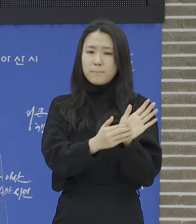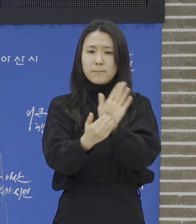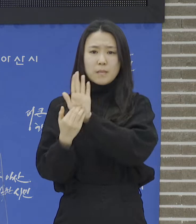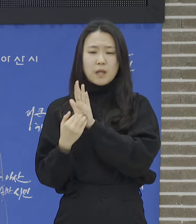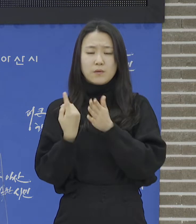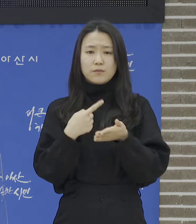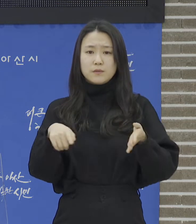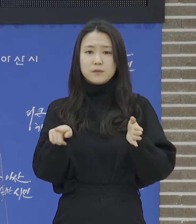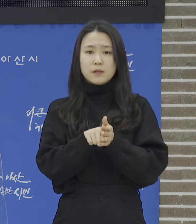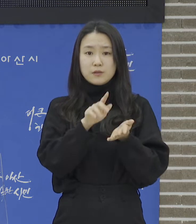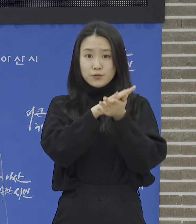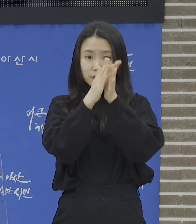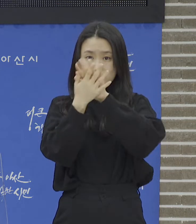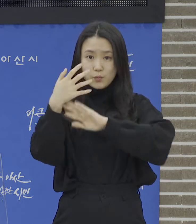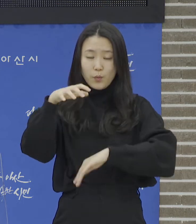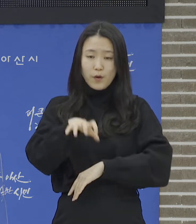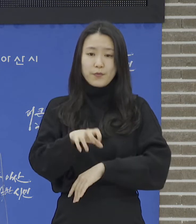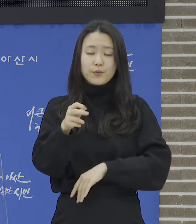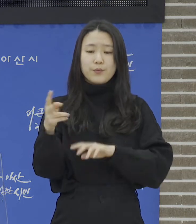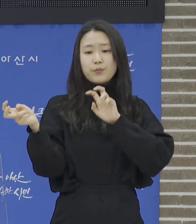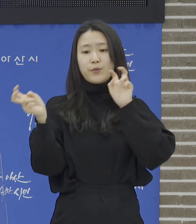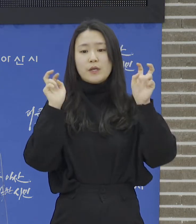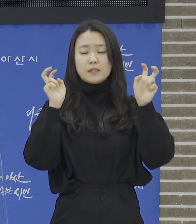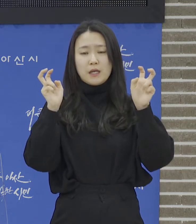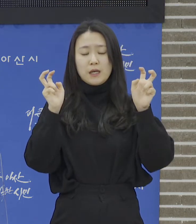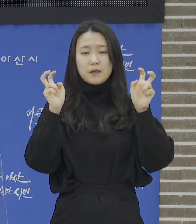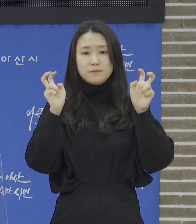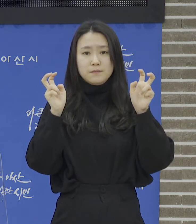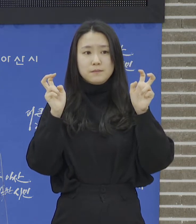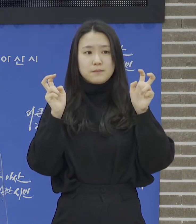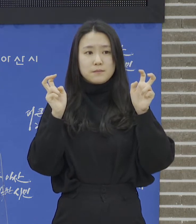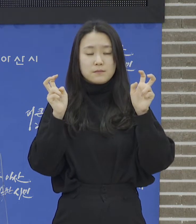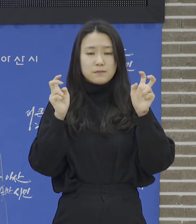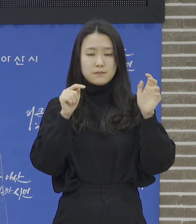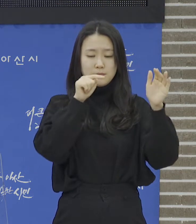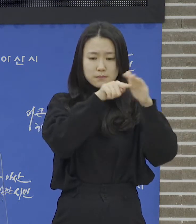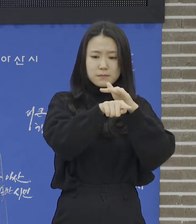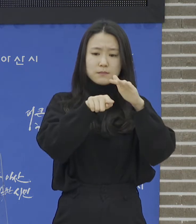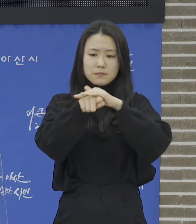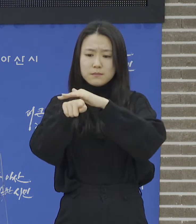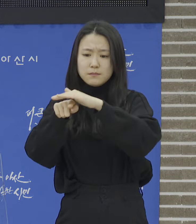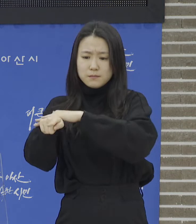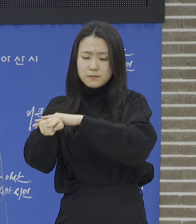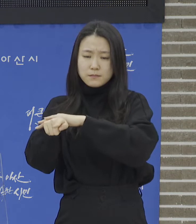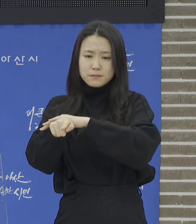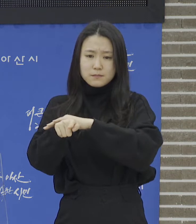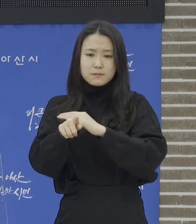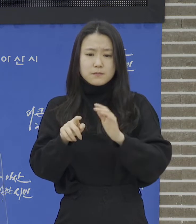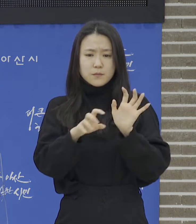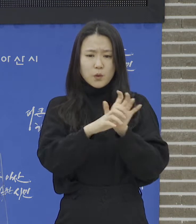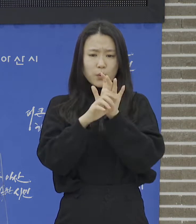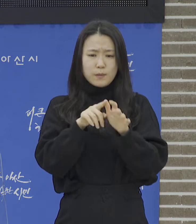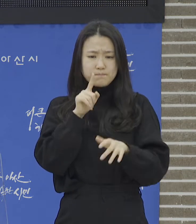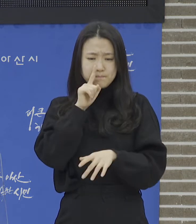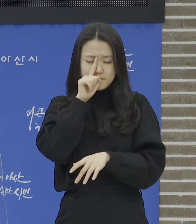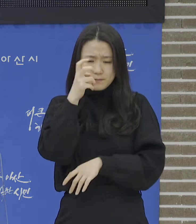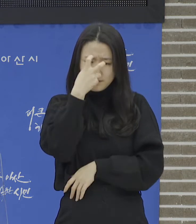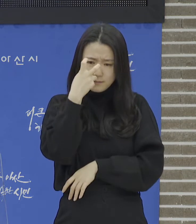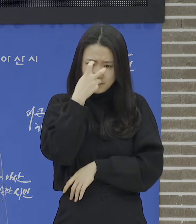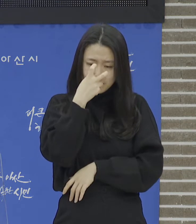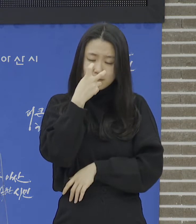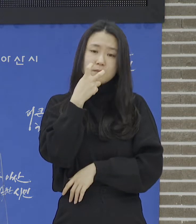유치원, 기업체 등을 대상으로 선제적으로 찾아가는 이동선별 검사소를 설치하여